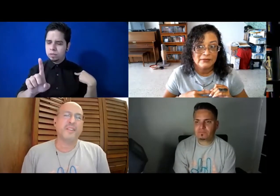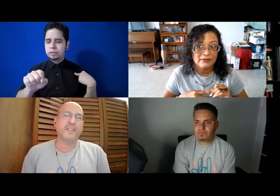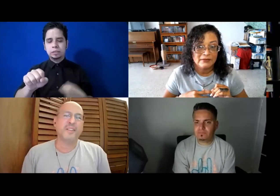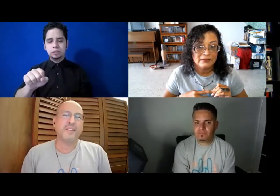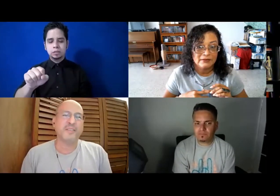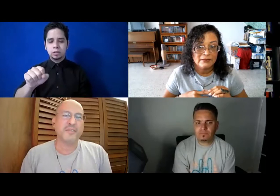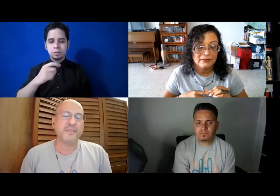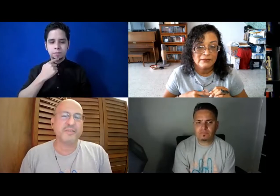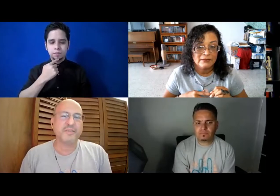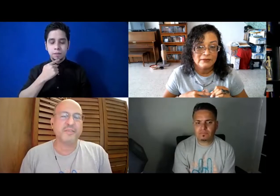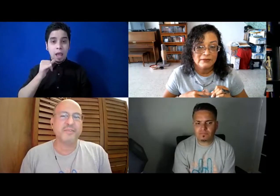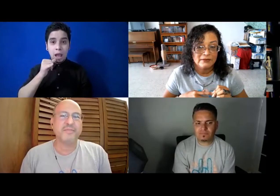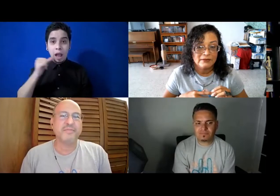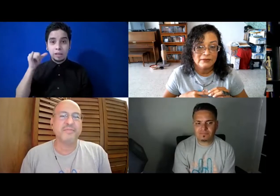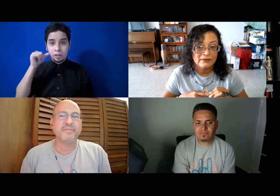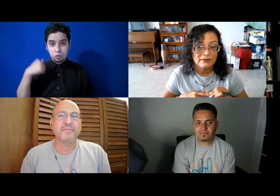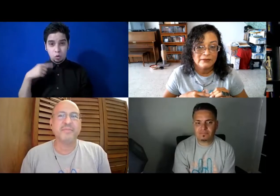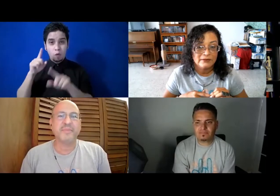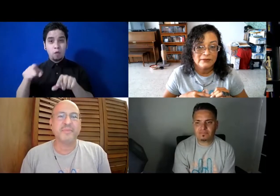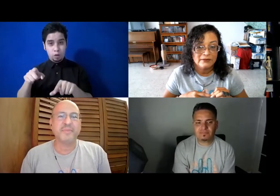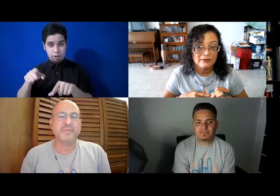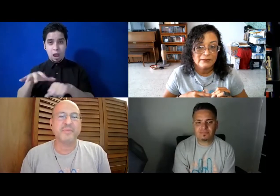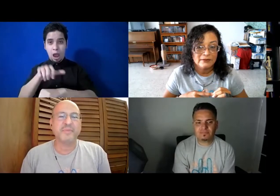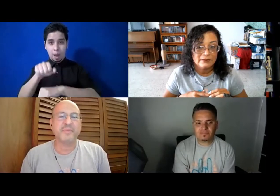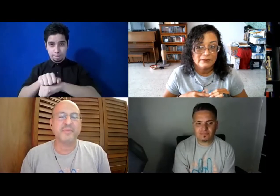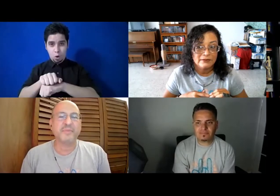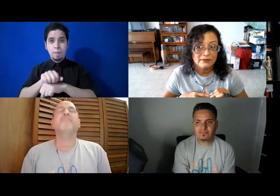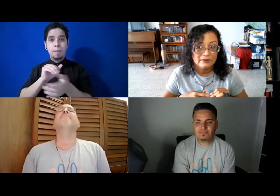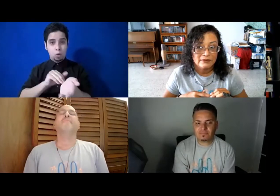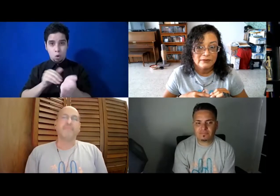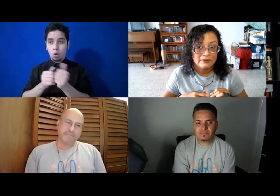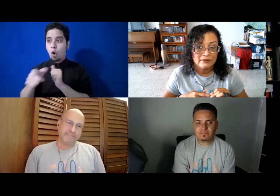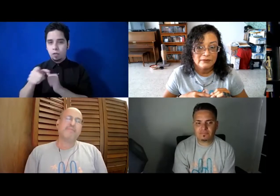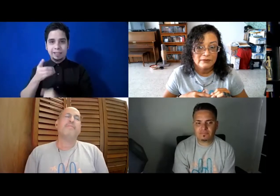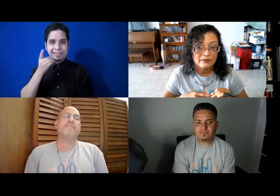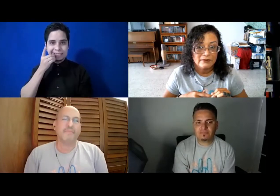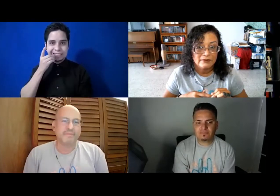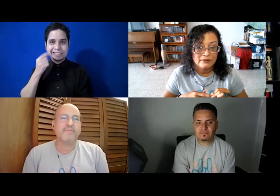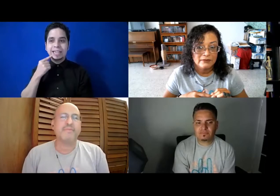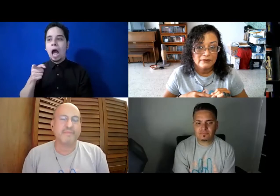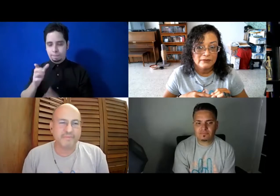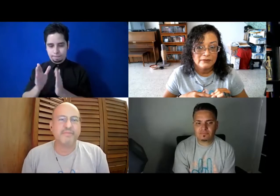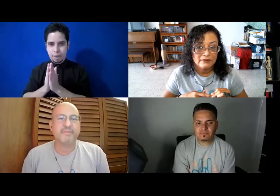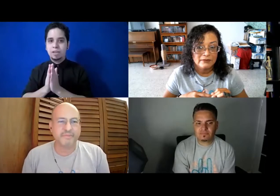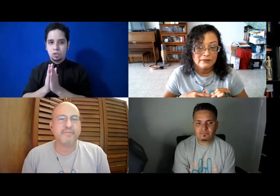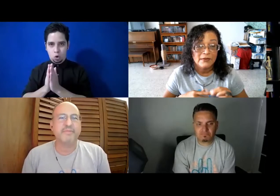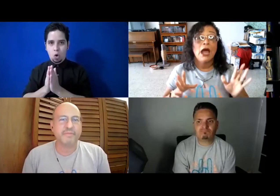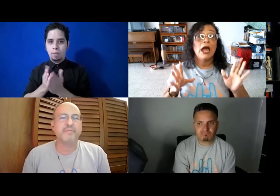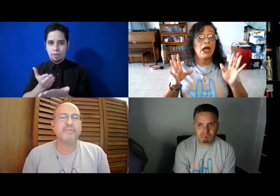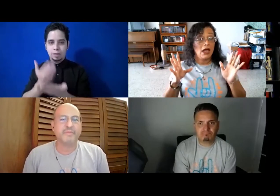ayer estuve en una cita médica con un dentista, y sí, me pidieron evidencia de vacunación dentro